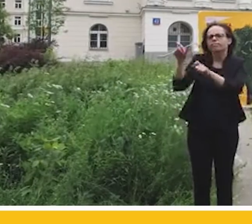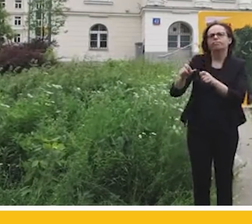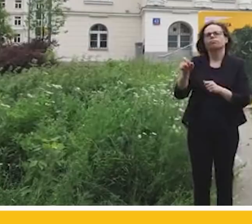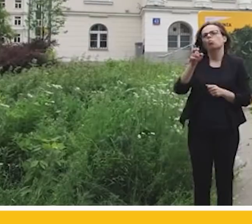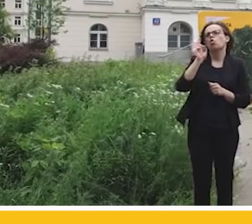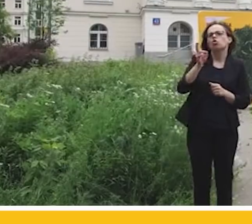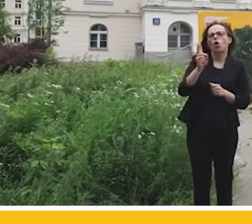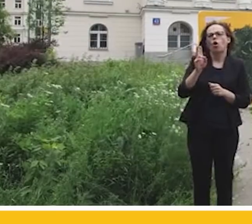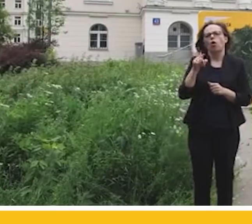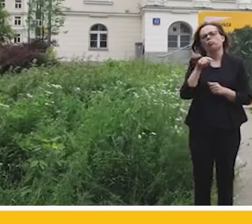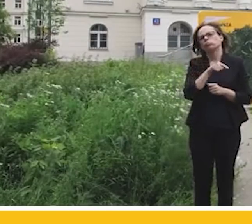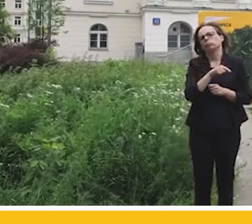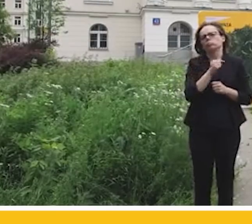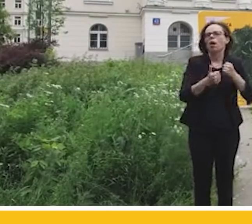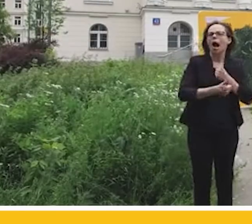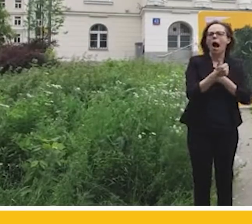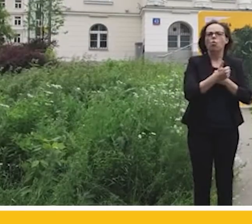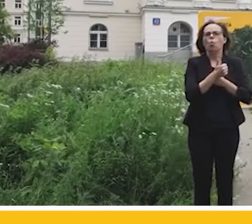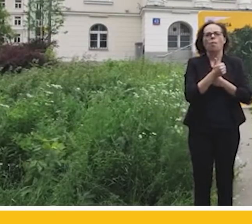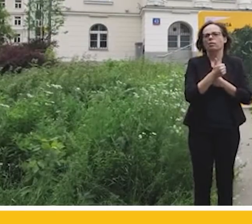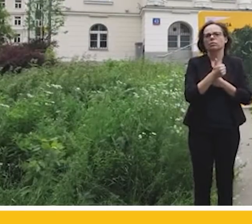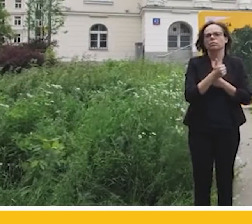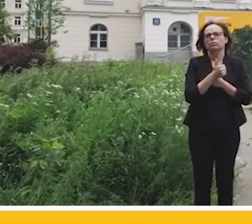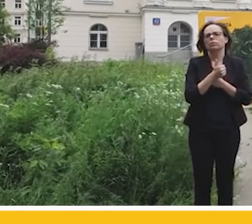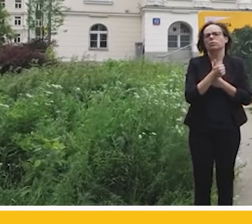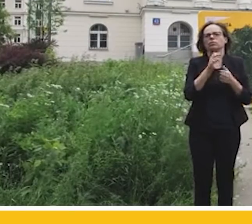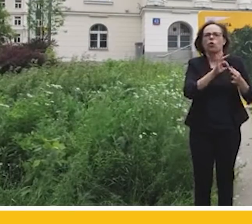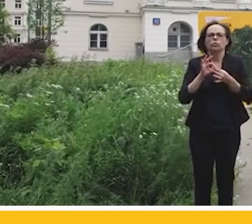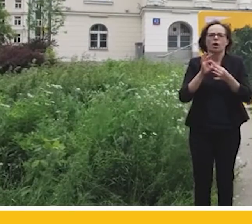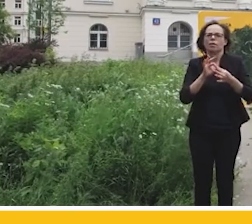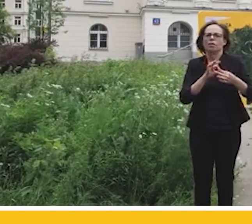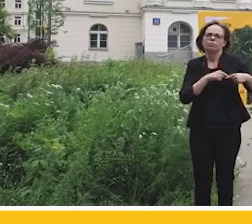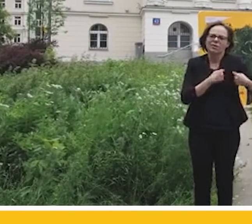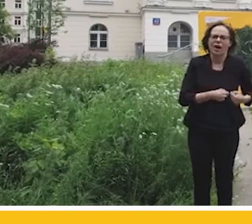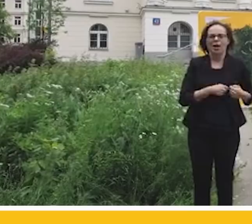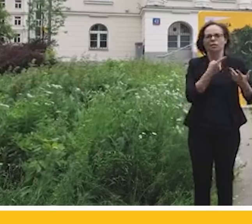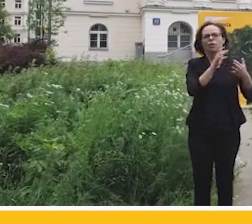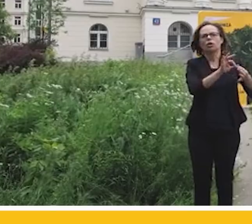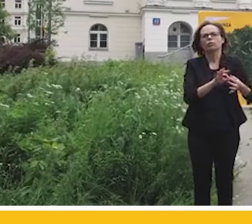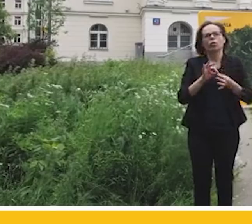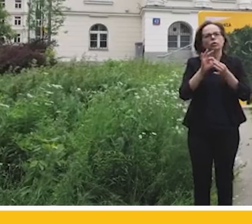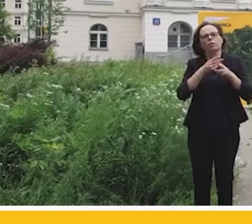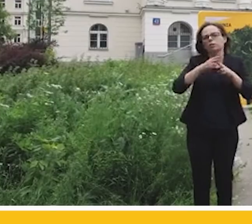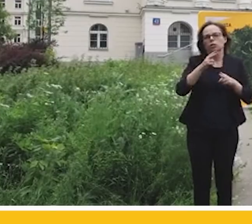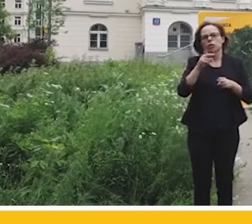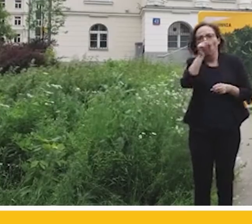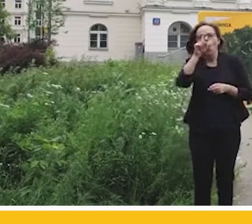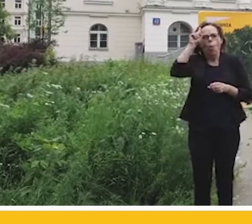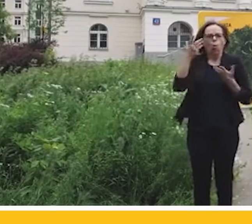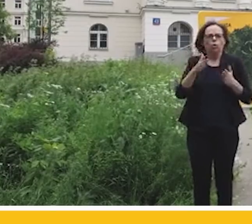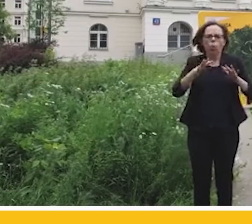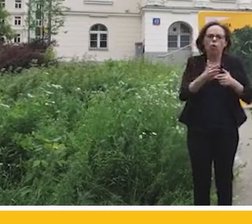te argumenty z serca, te argumenty czysto ludzkie, te argumenty z tego, że nasze dzieci naprawdę